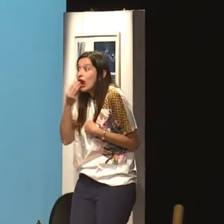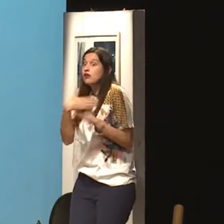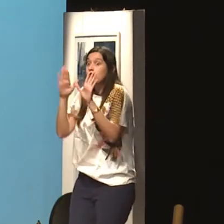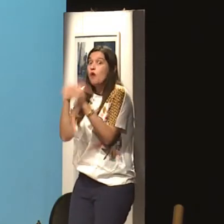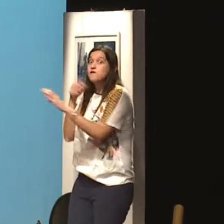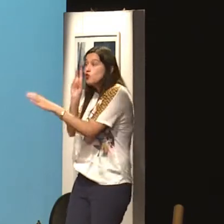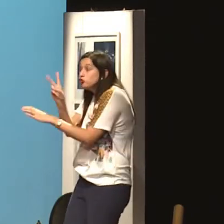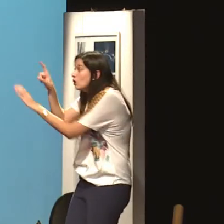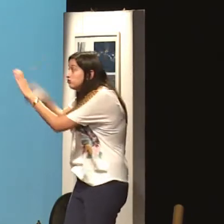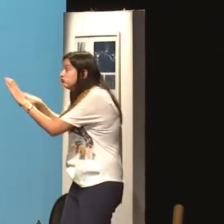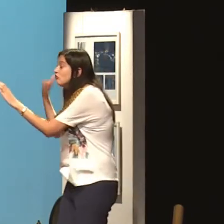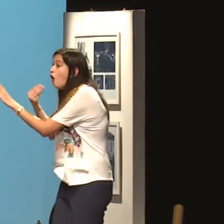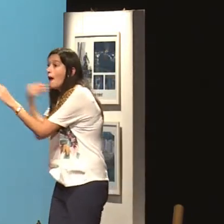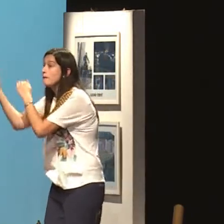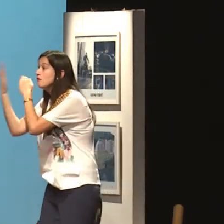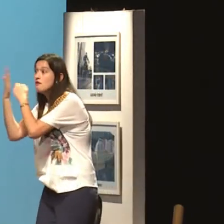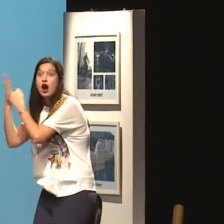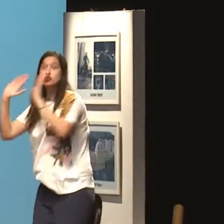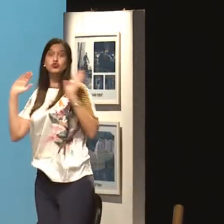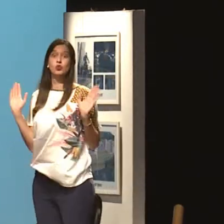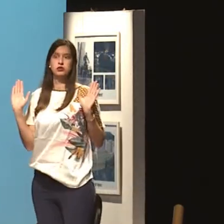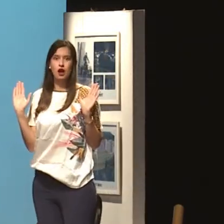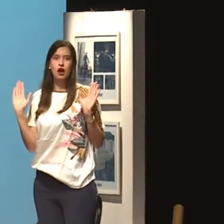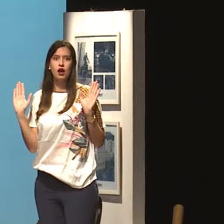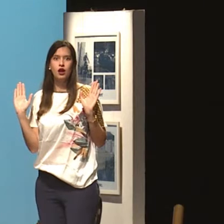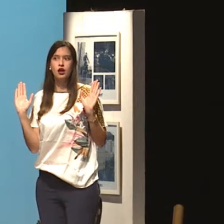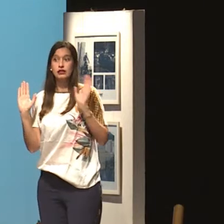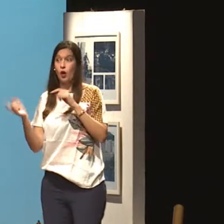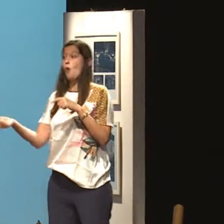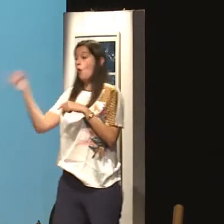errada, que eu sou mulher, que eu sou frágil. Então, eu preciso continuar nesse relacionamento.